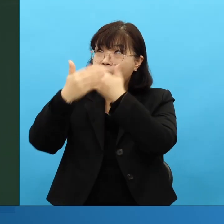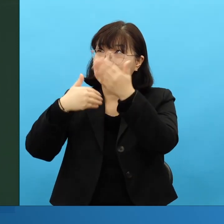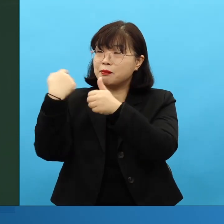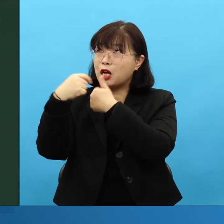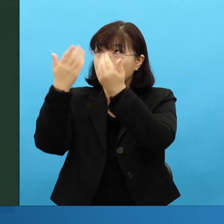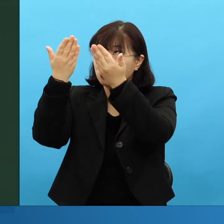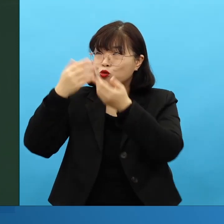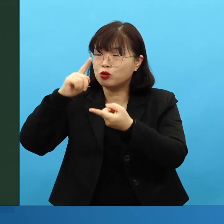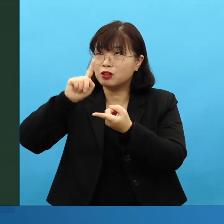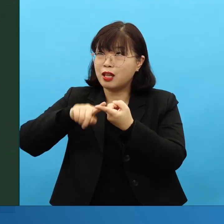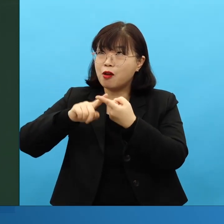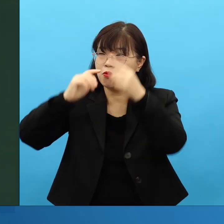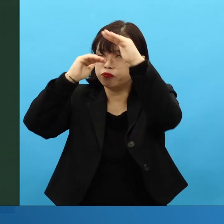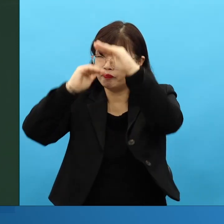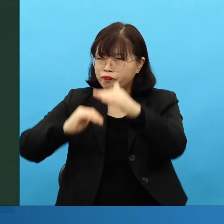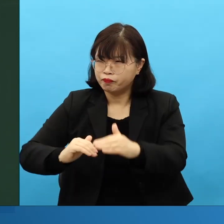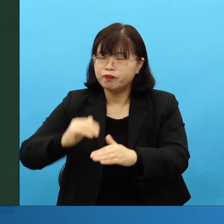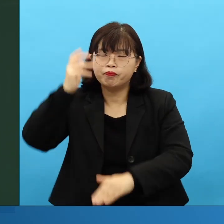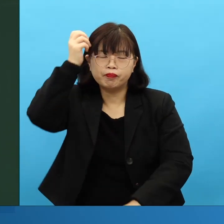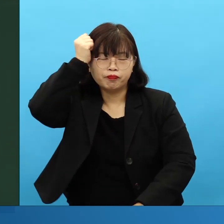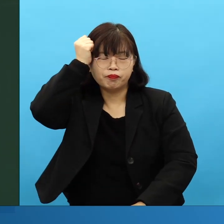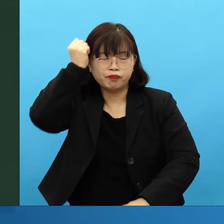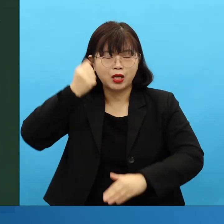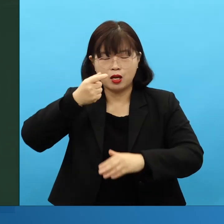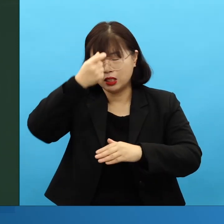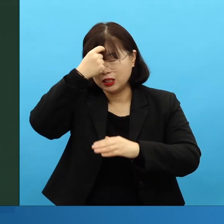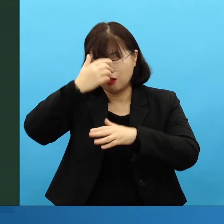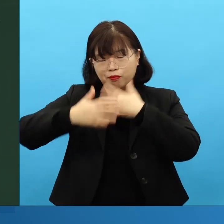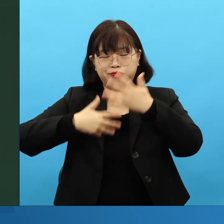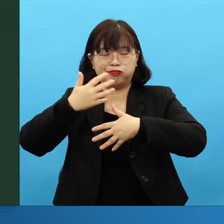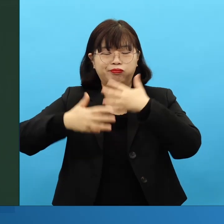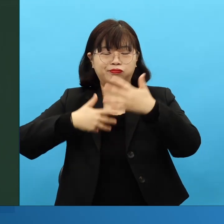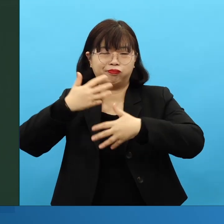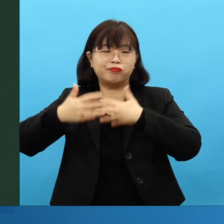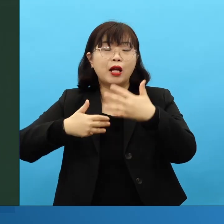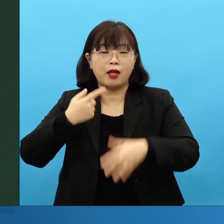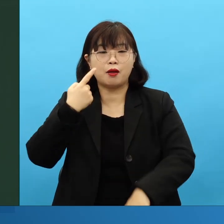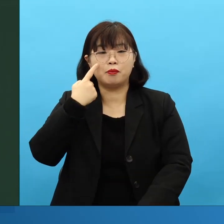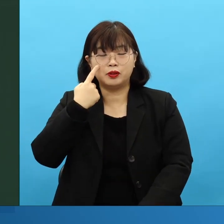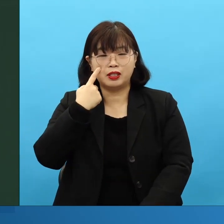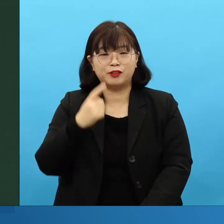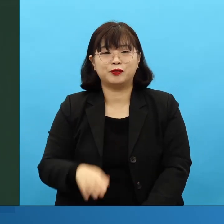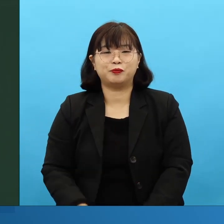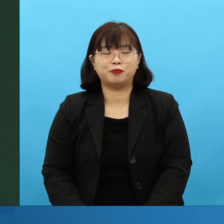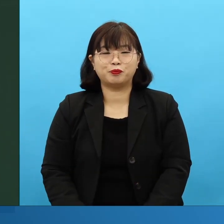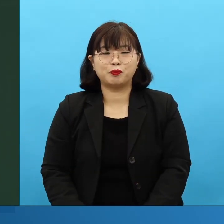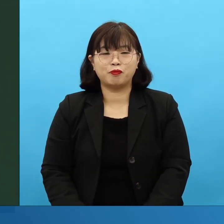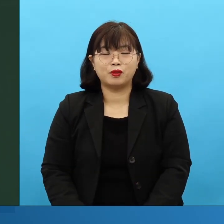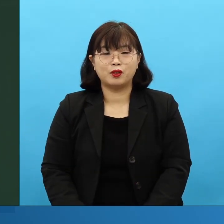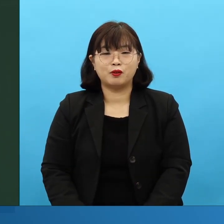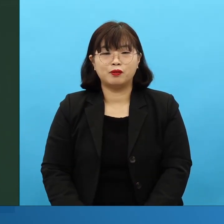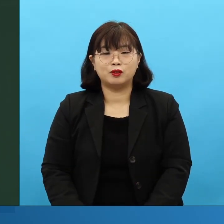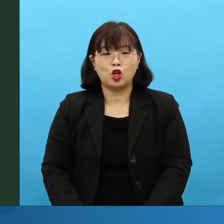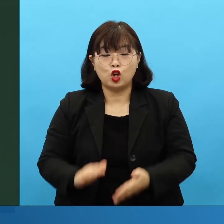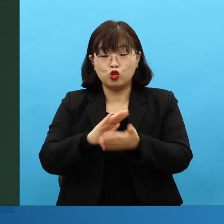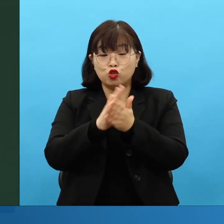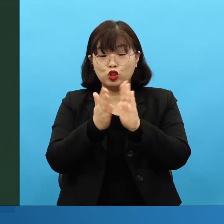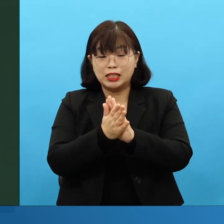기준은, 아까 얘기했습니다만, 유아유치 맡은 여러분 교사역자들이 부모도 살리고요. 아이도